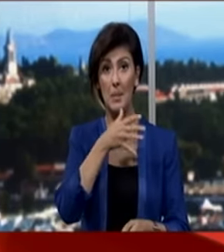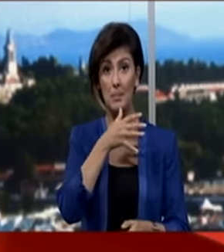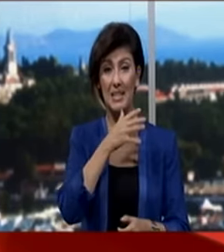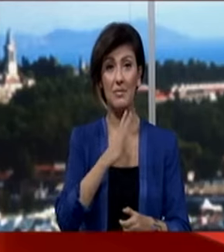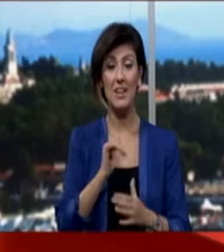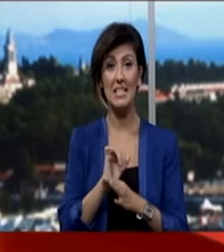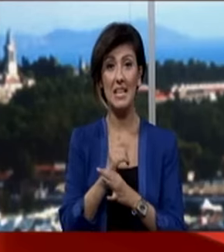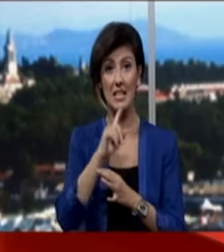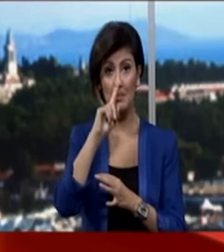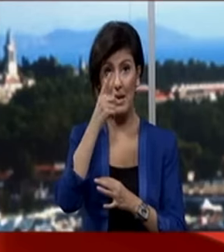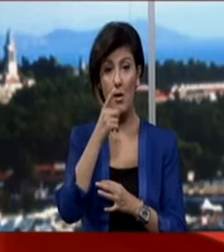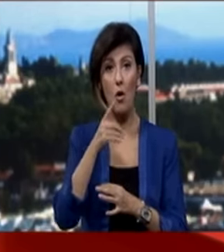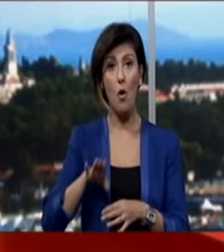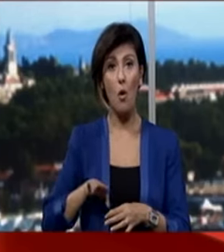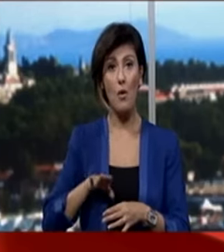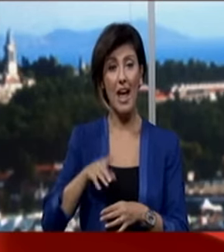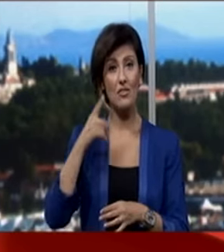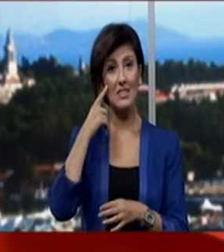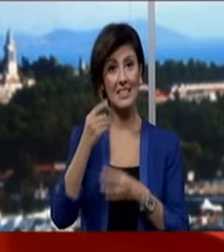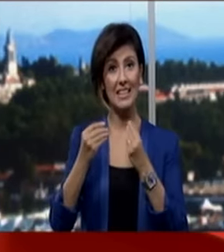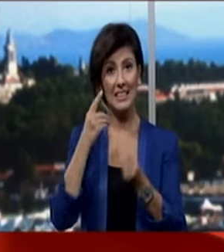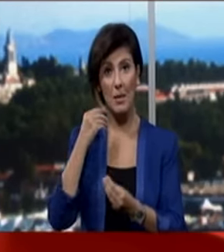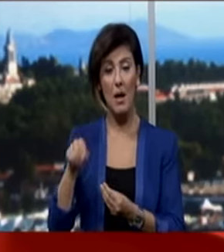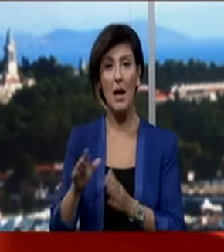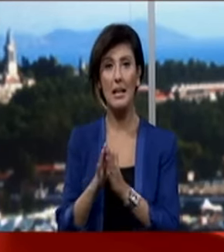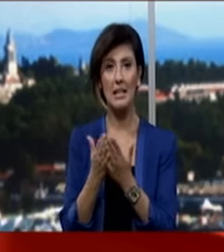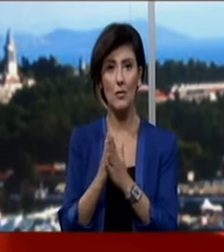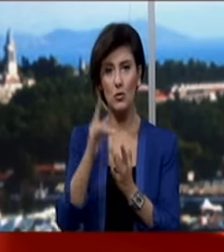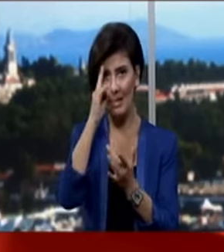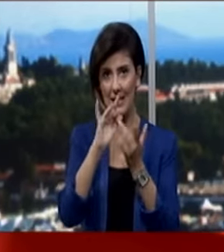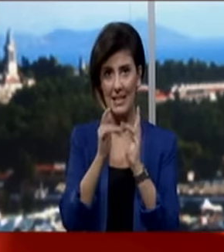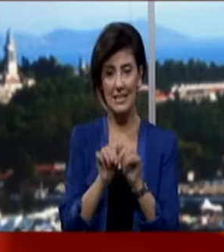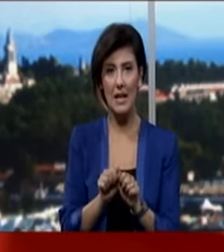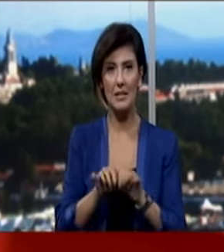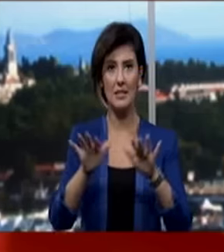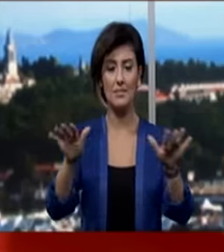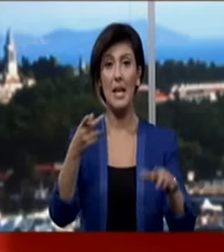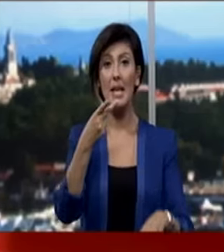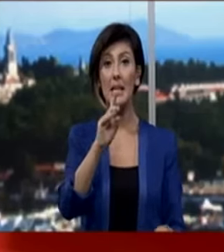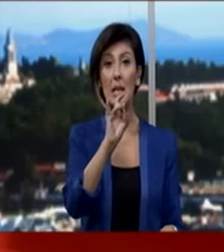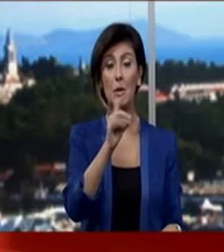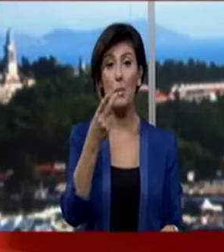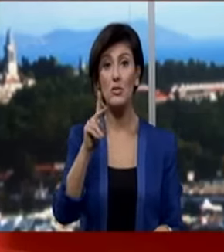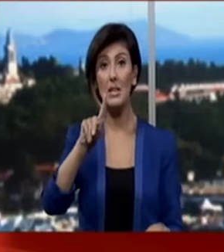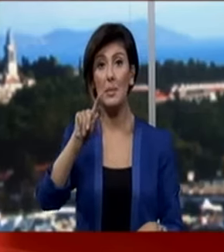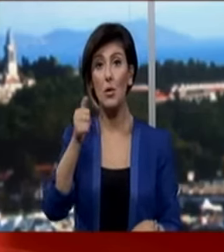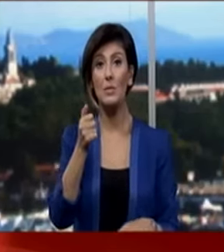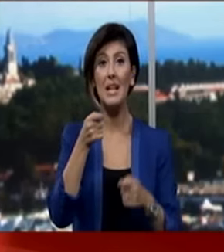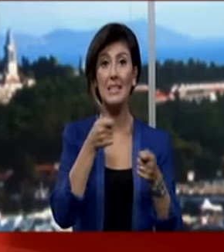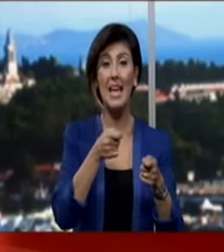Bilim ve Sanat Merkezleri Öğrenci Tanılama Kılavuzunu internet sitesinden yayınladı. 2015